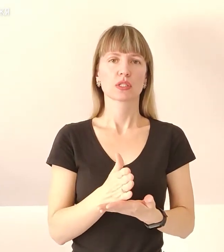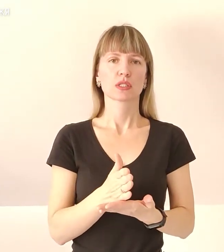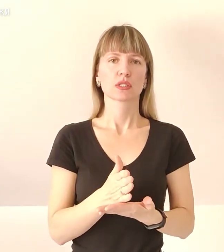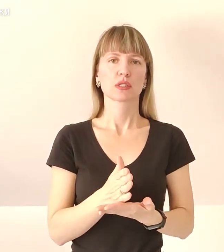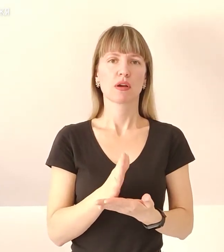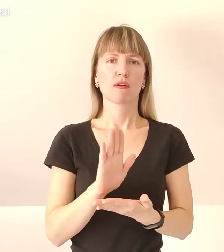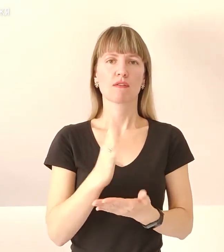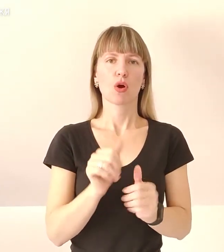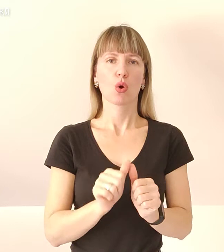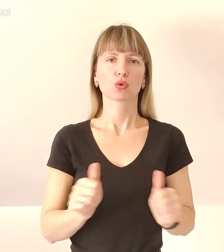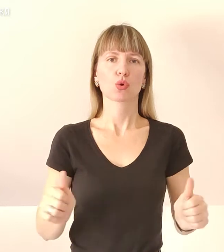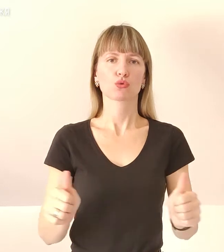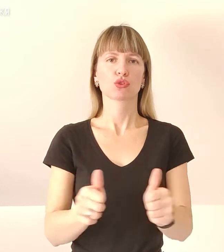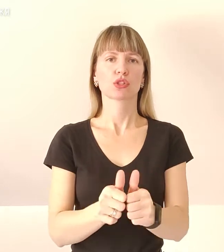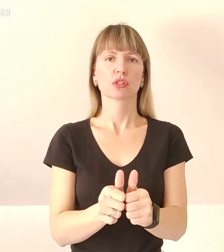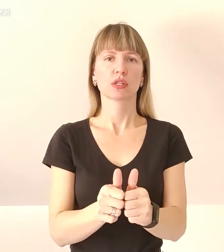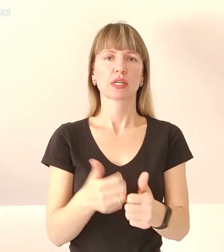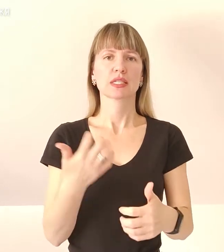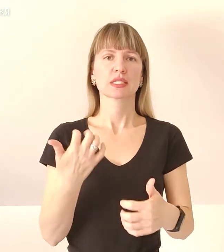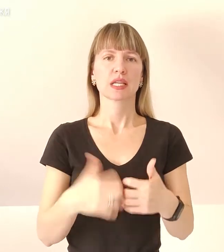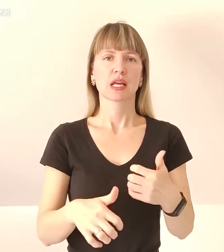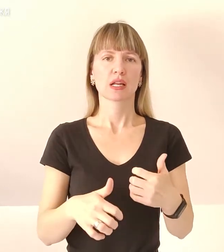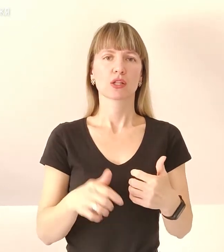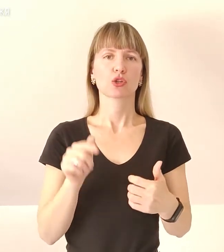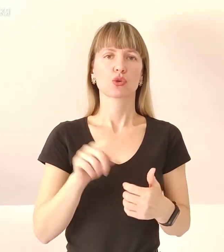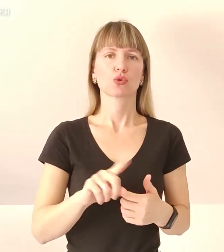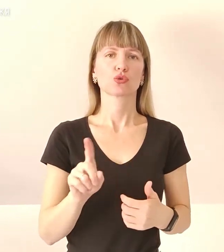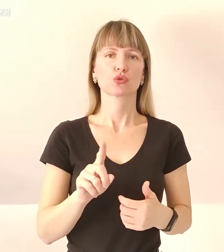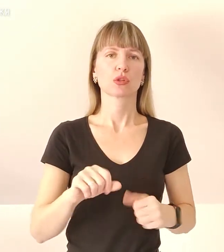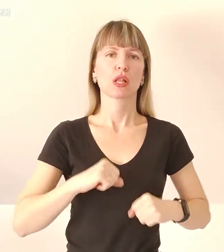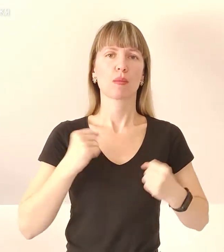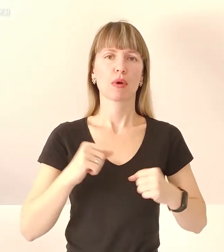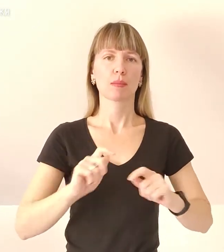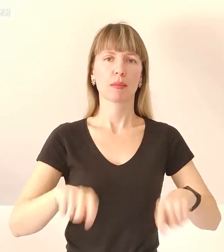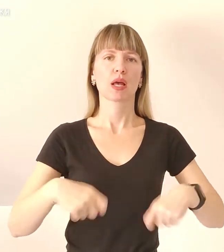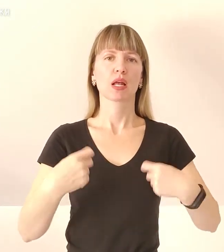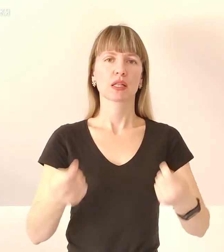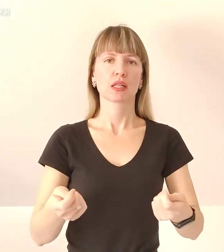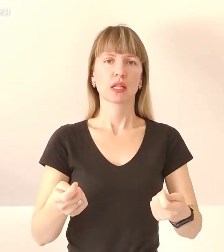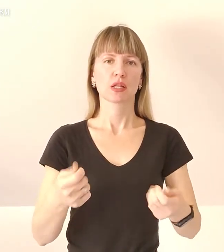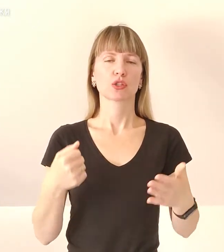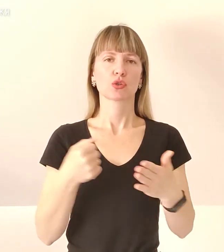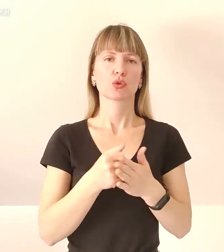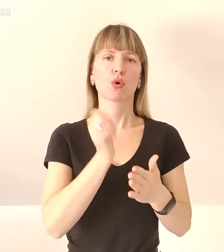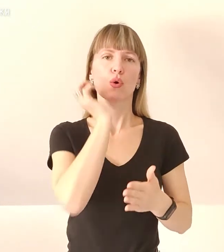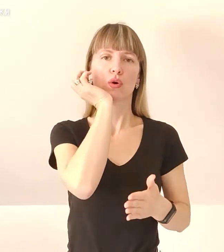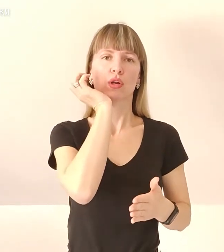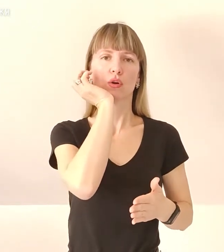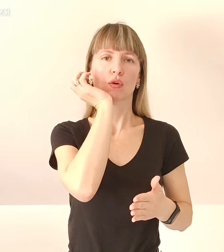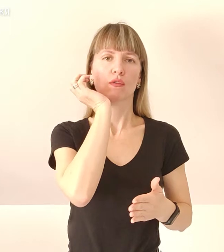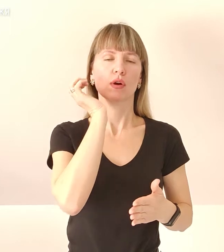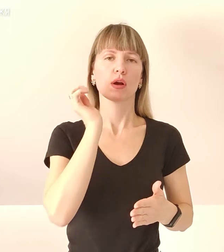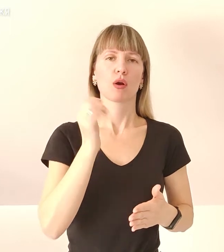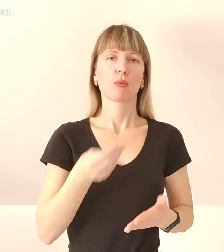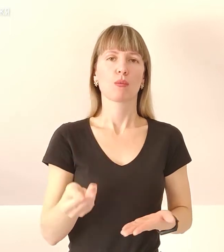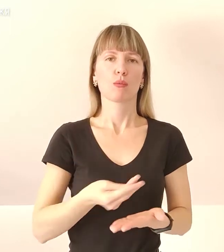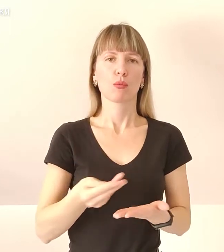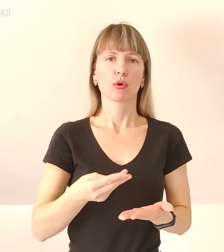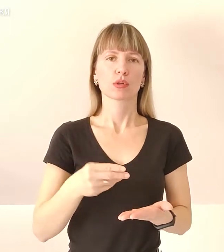оточенні. Серед того, що намагаються передати до Оріхова, борошно, памперси,